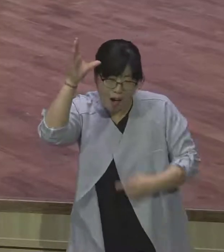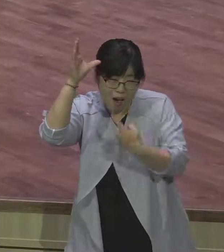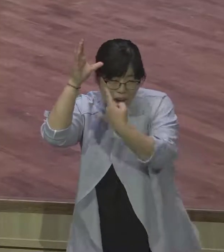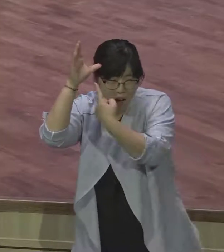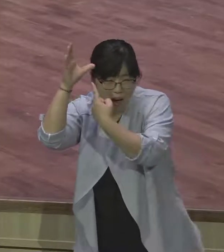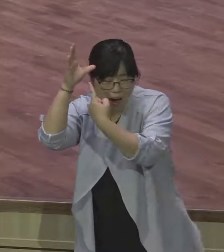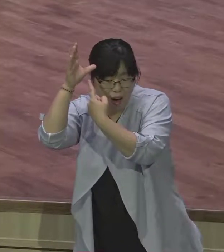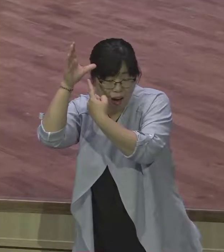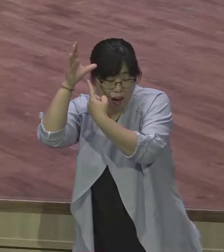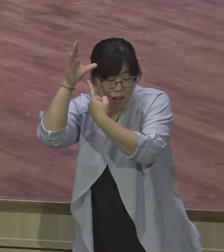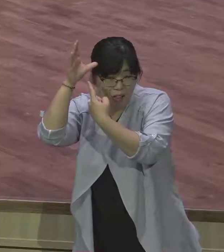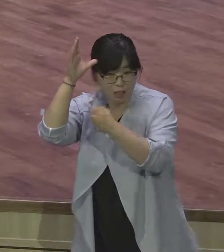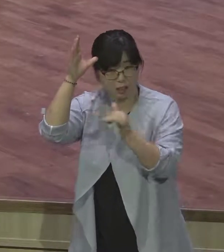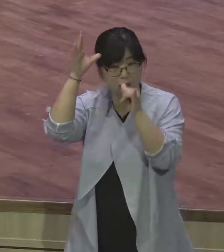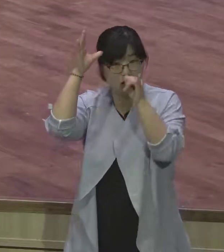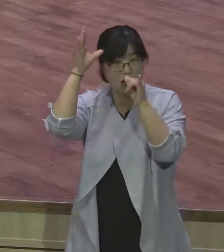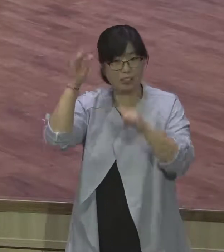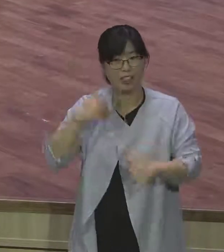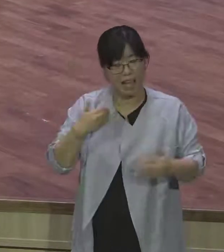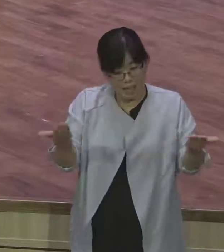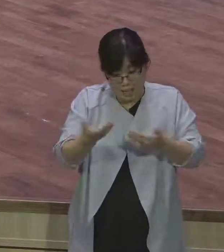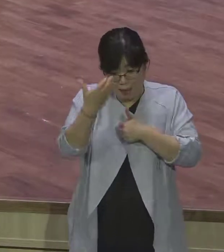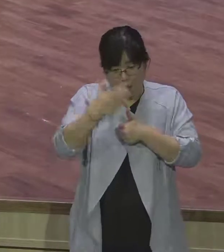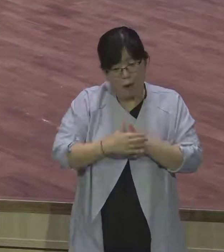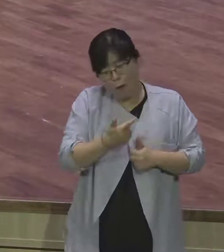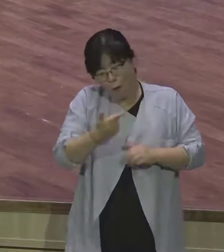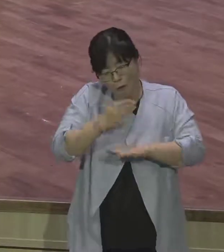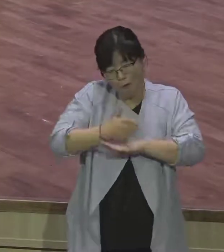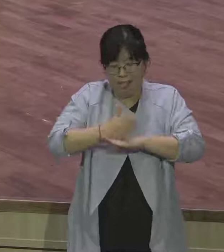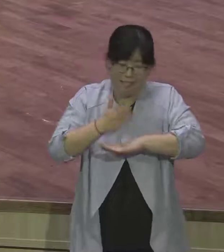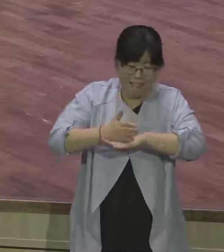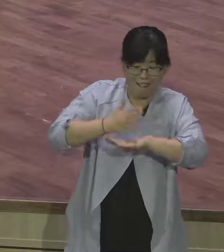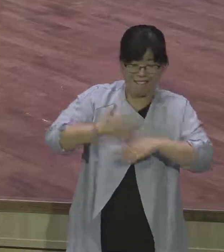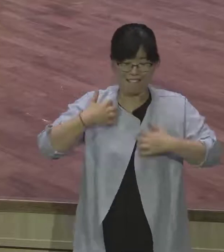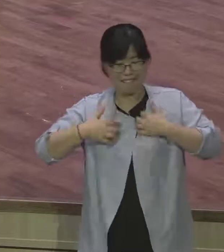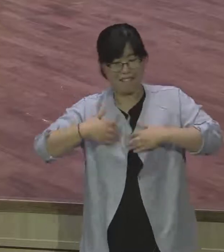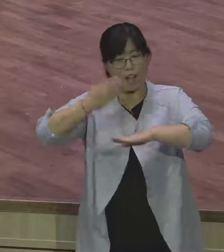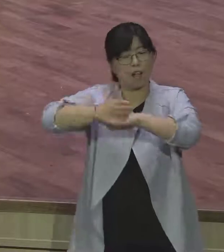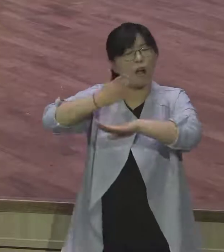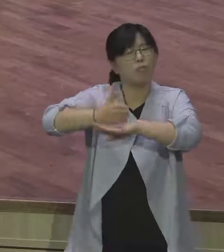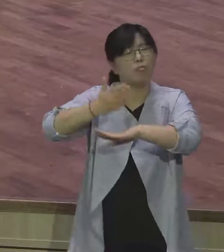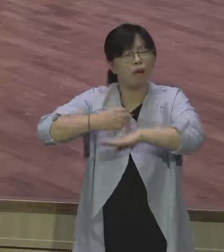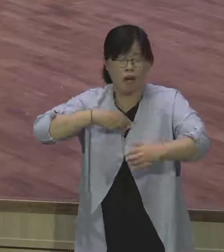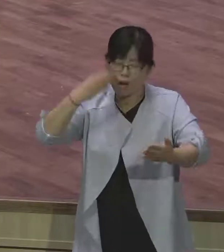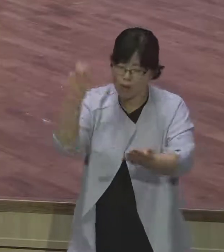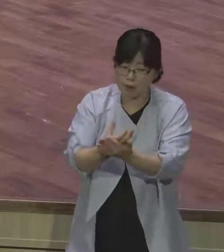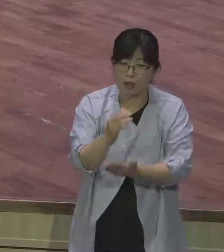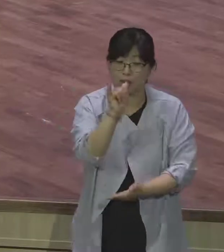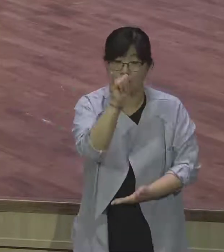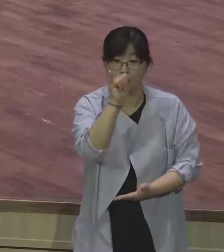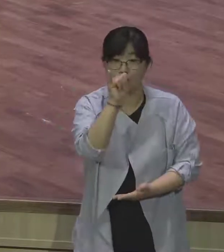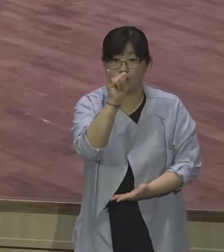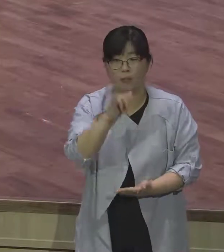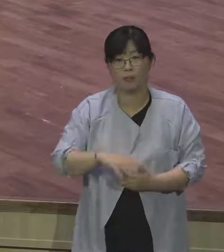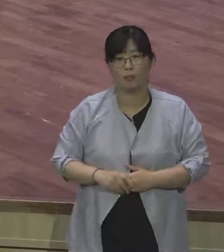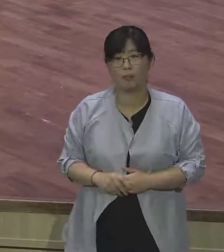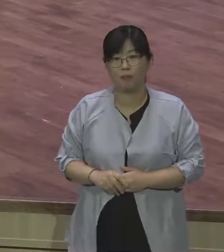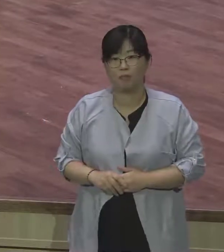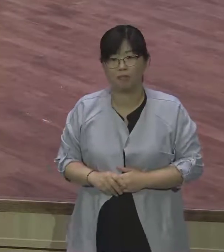아멘. 직분이 너무 감사해가지고 하나님 앞에 늘 감사해요. 아멘. 직분 때 그것 때문에 막 싫어가지고 짜증나가지고